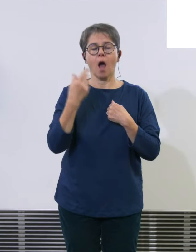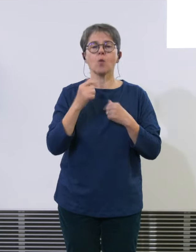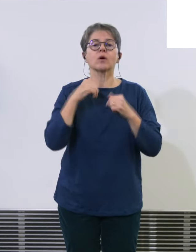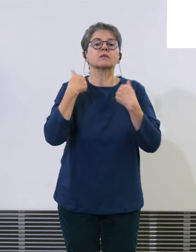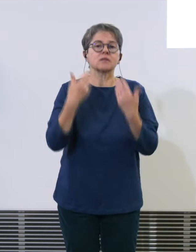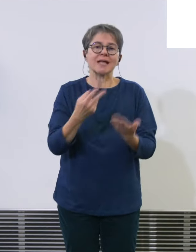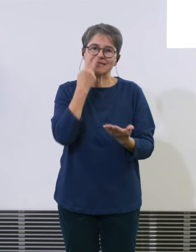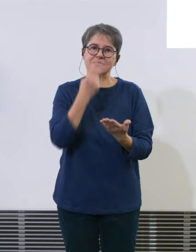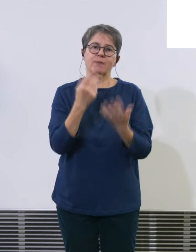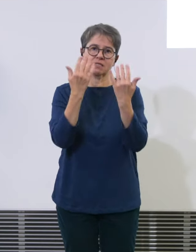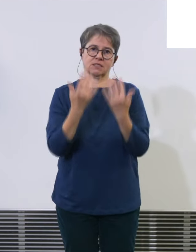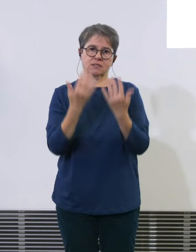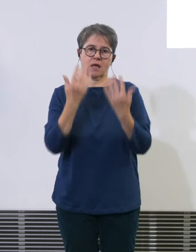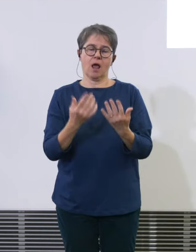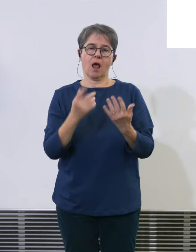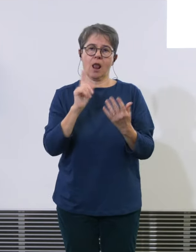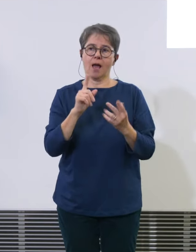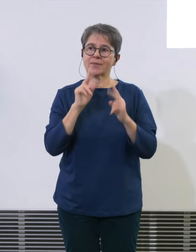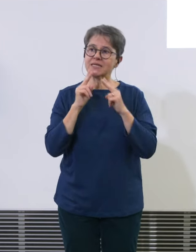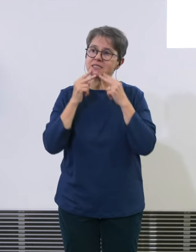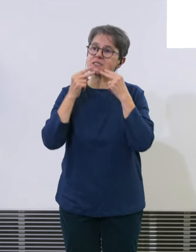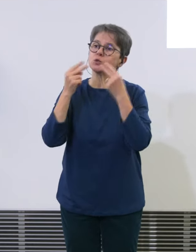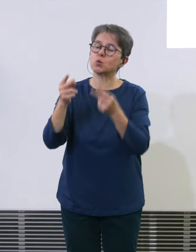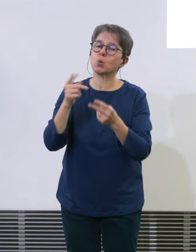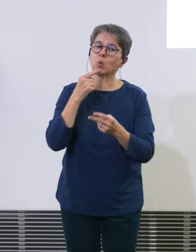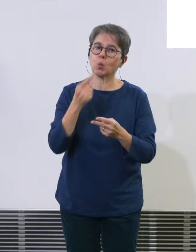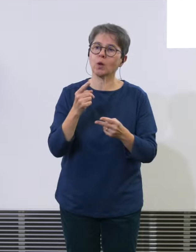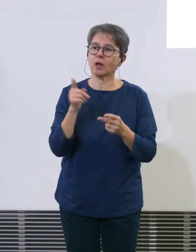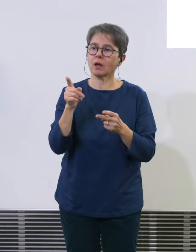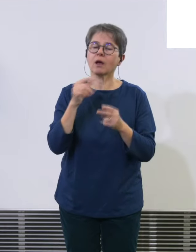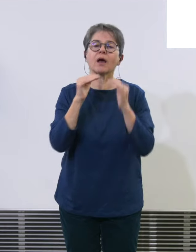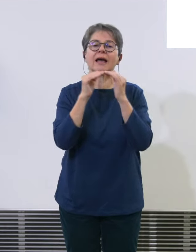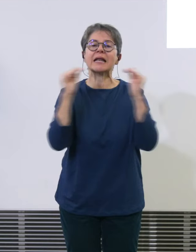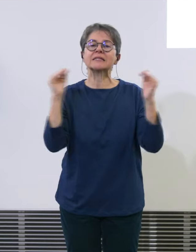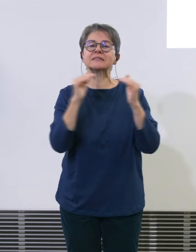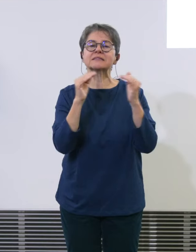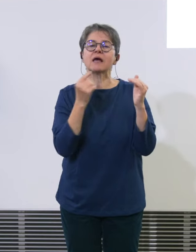aber zurückwerfen was Sie gesagt haben nur noch knapp unter dem index mit